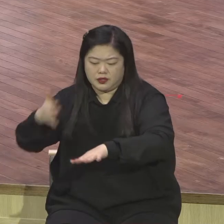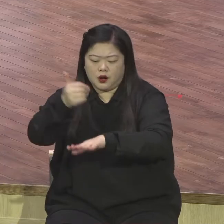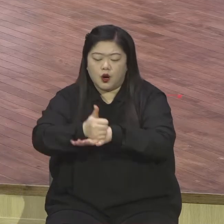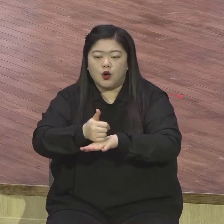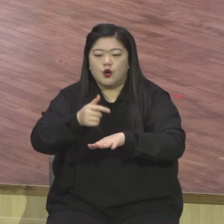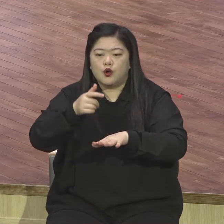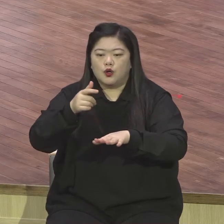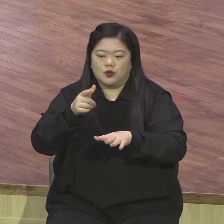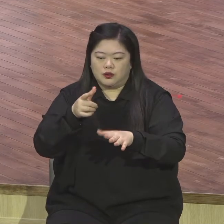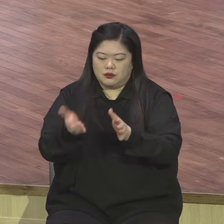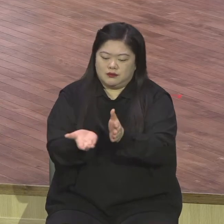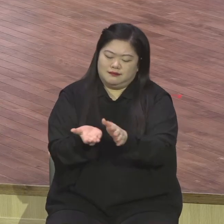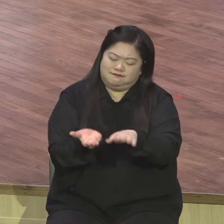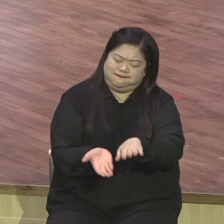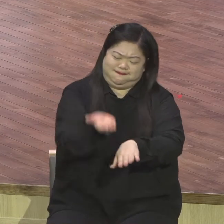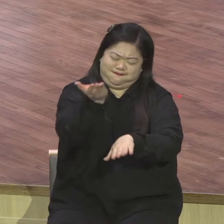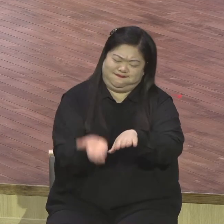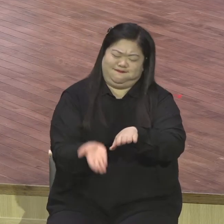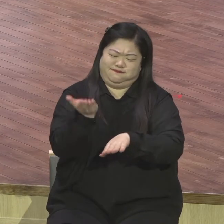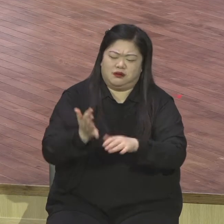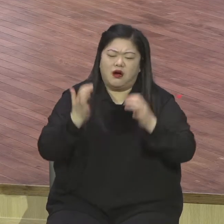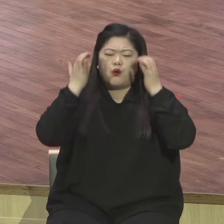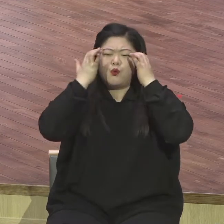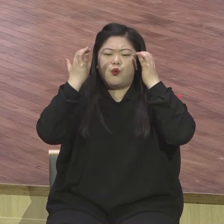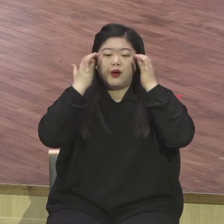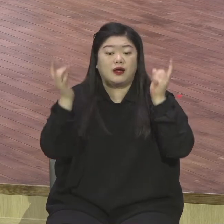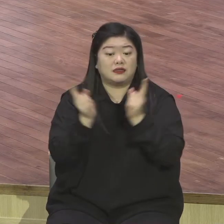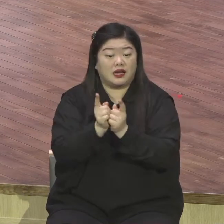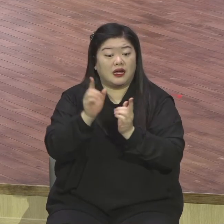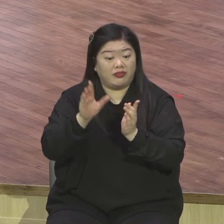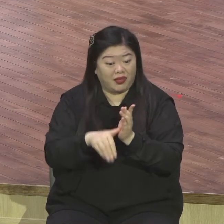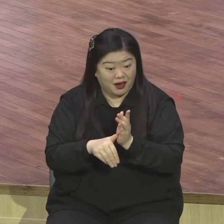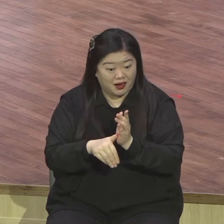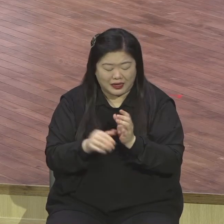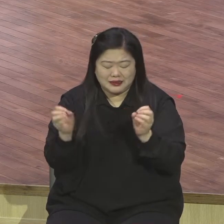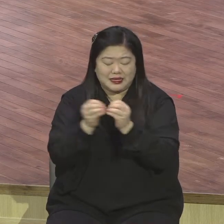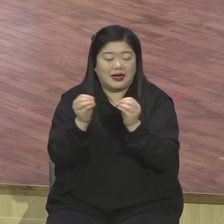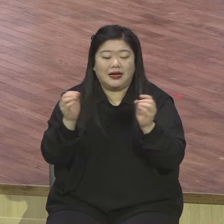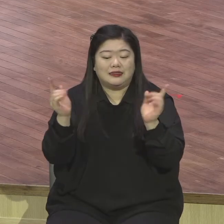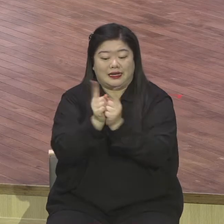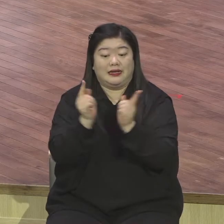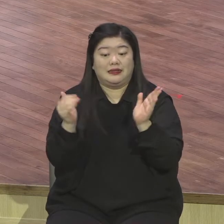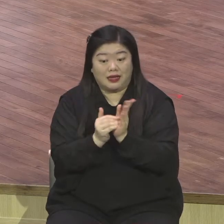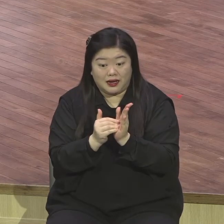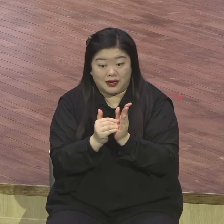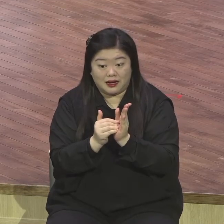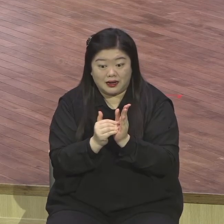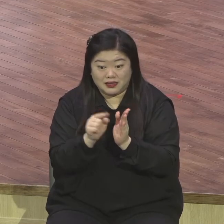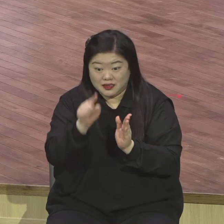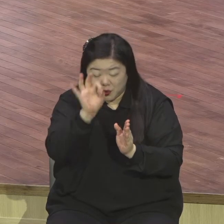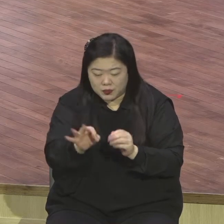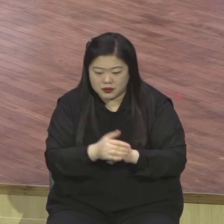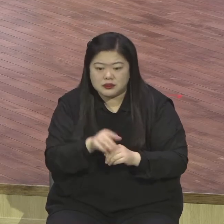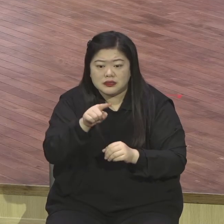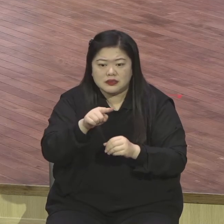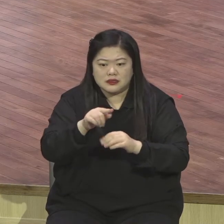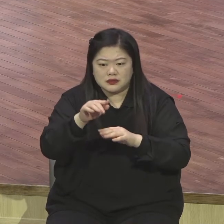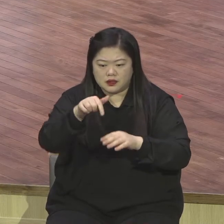표현을 하고 있는데 본문의 원분에는요 단순한 고난이 아니었어요. 본문이 말하는 이 고난은